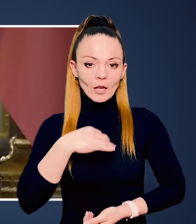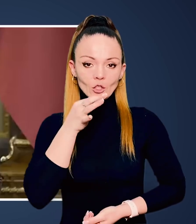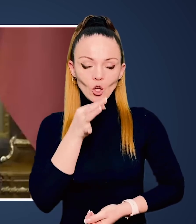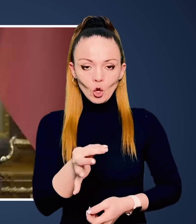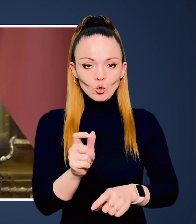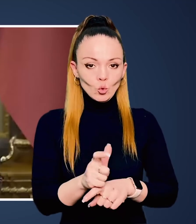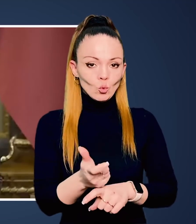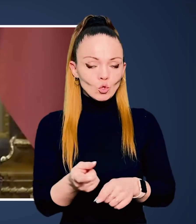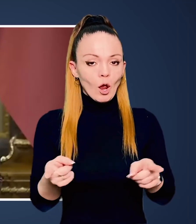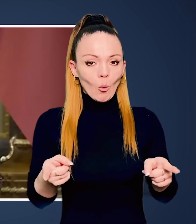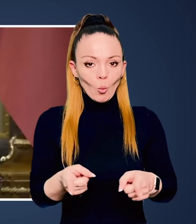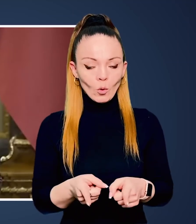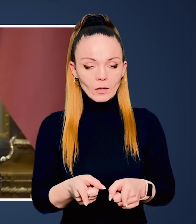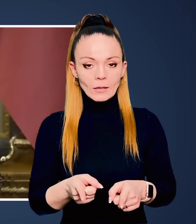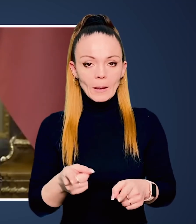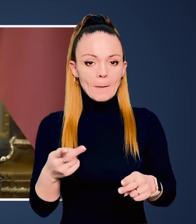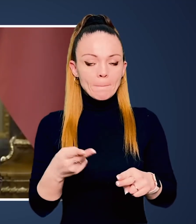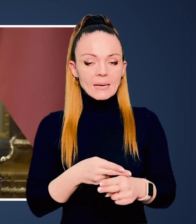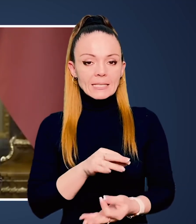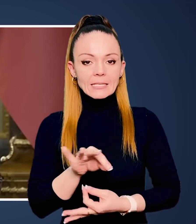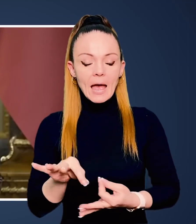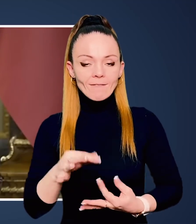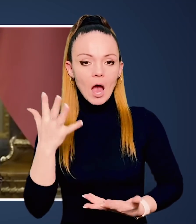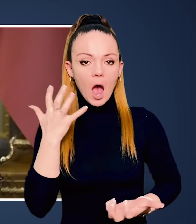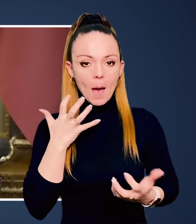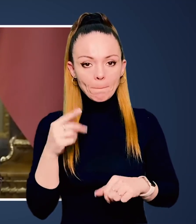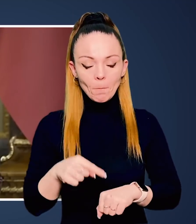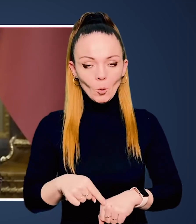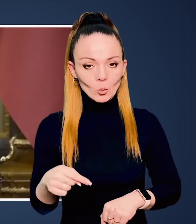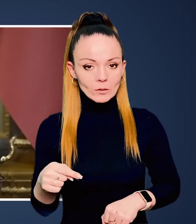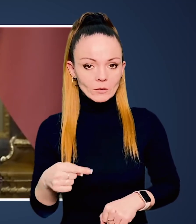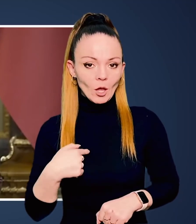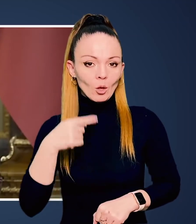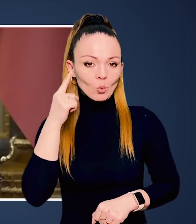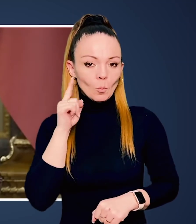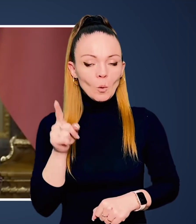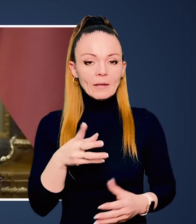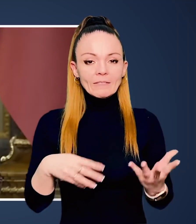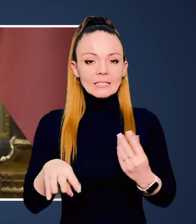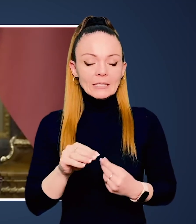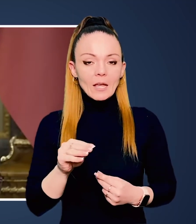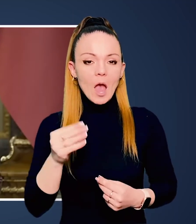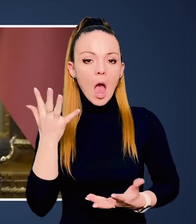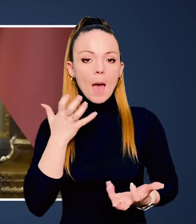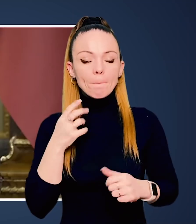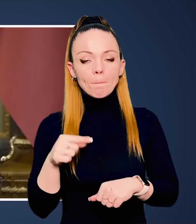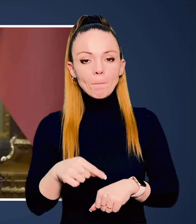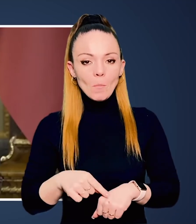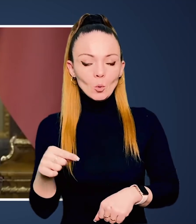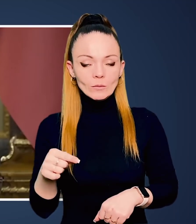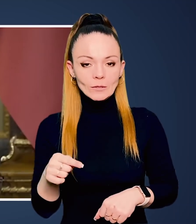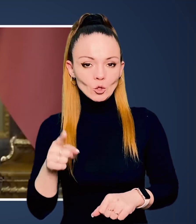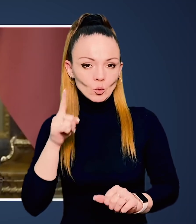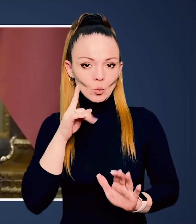Я скажу дуже коротко, без зайвих емоцій. Я думаю, всі емоції